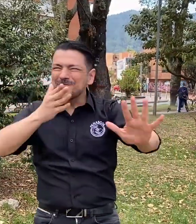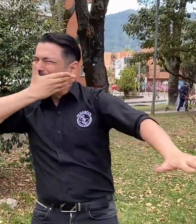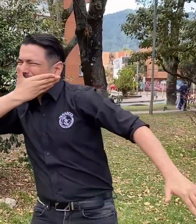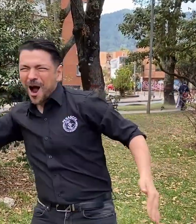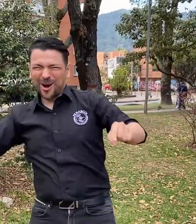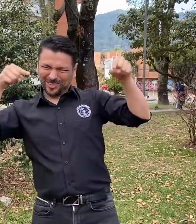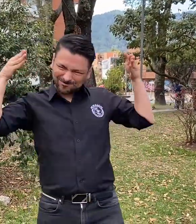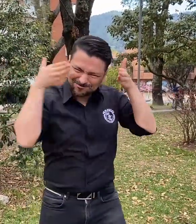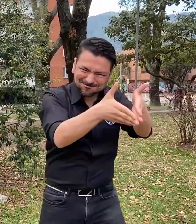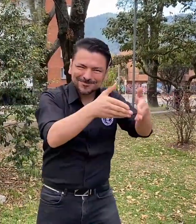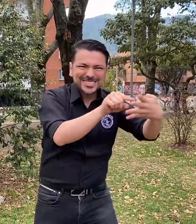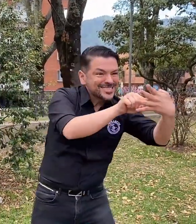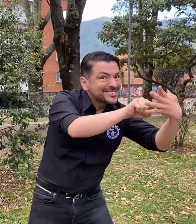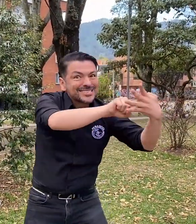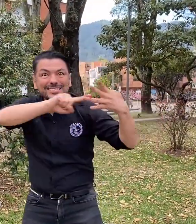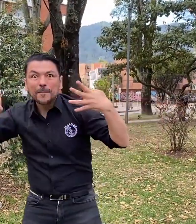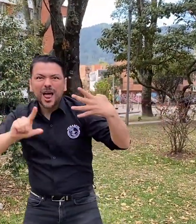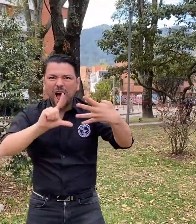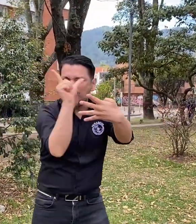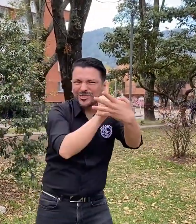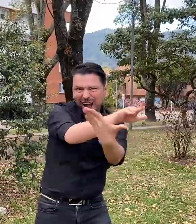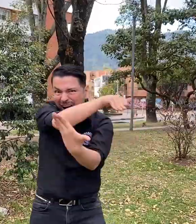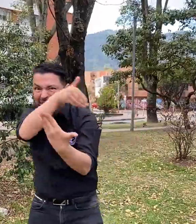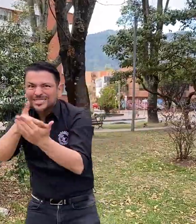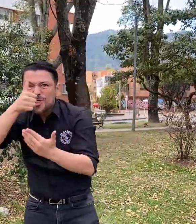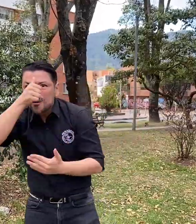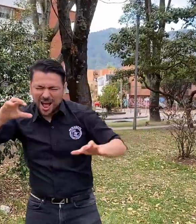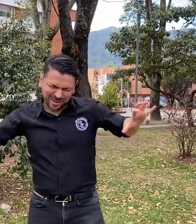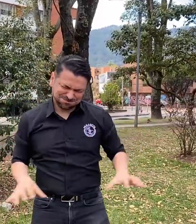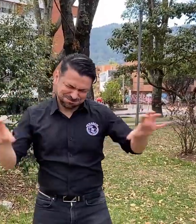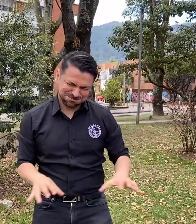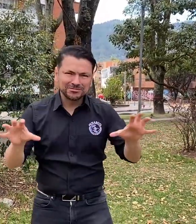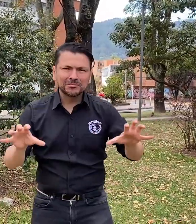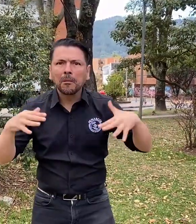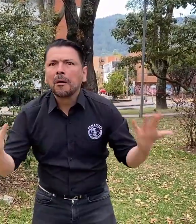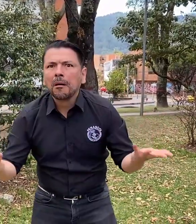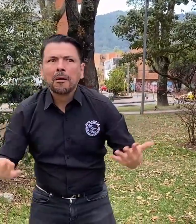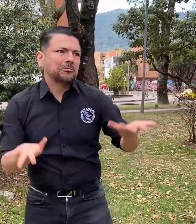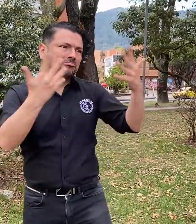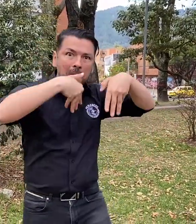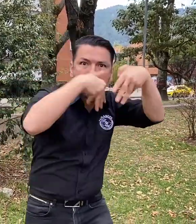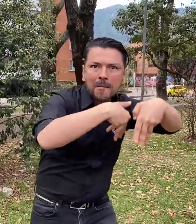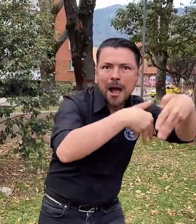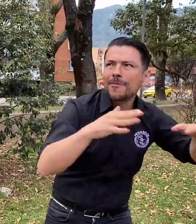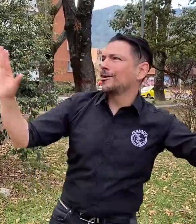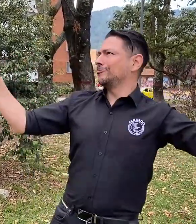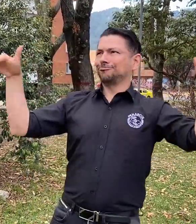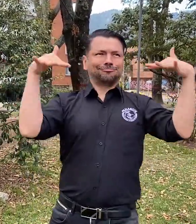diferentes actividades aisladas que se realizaban durante el mes en una semana, desde el lunes hasta el domingo. En